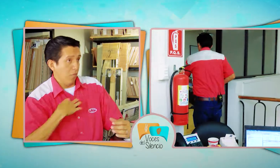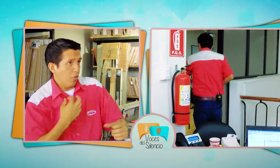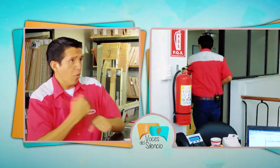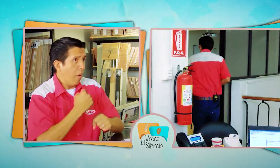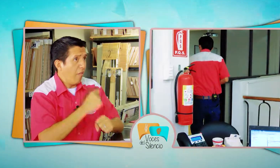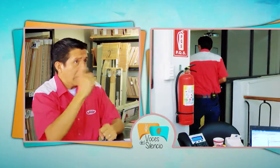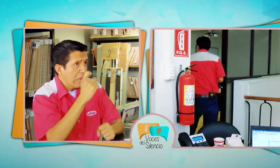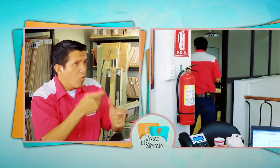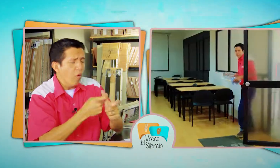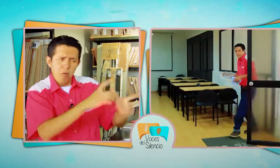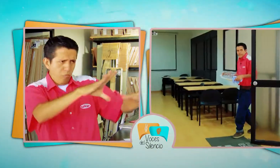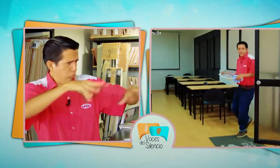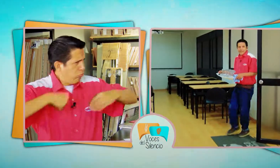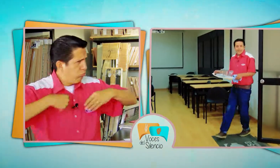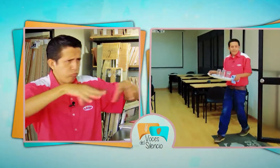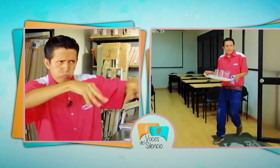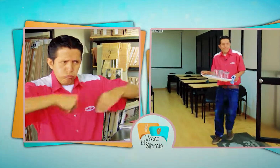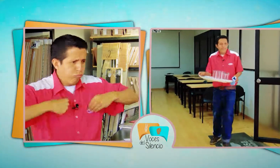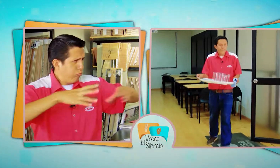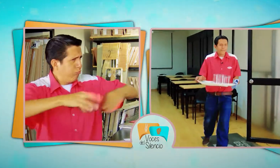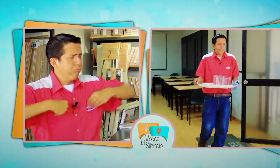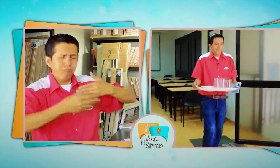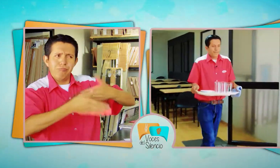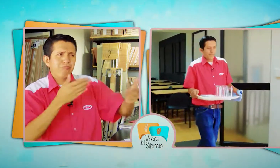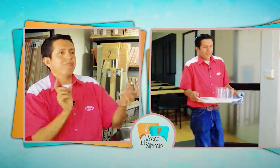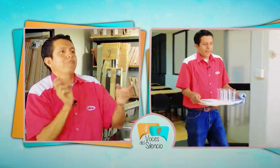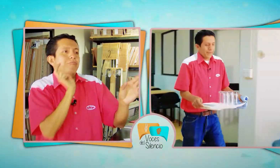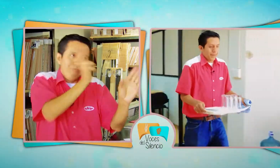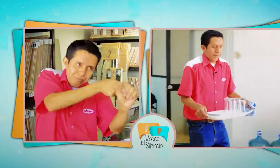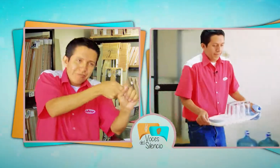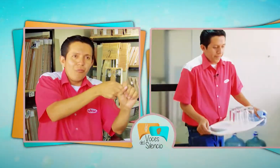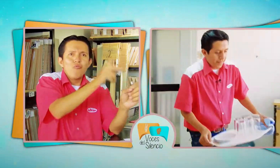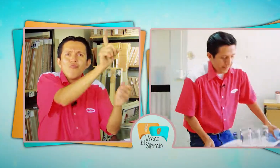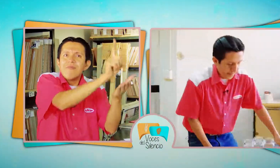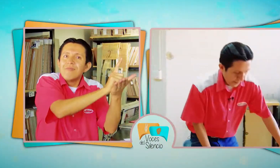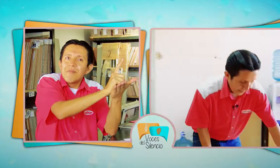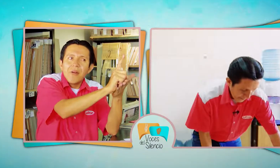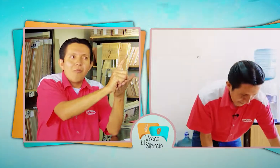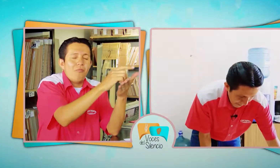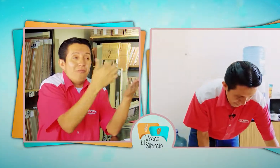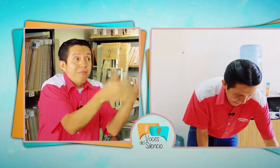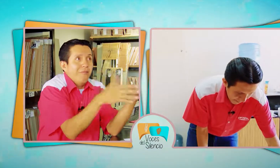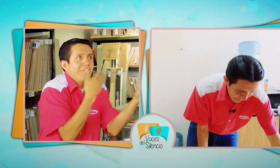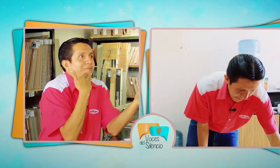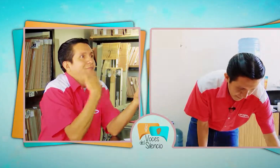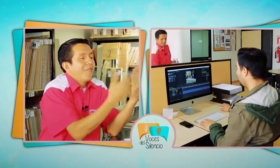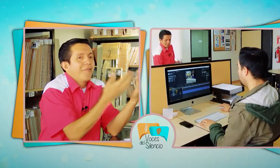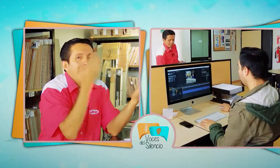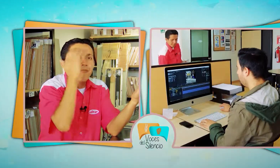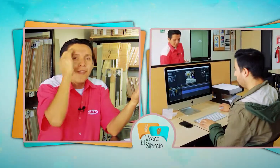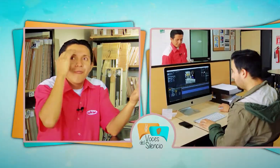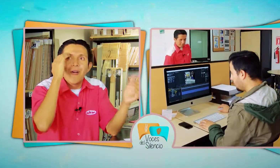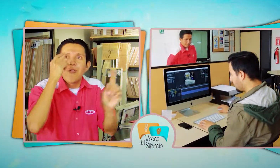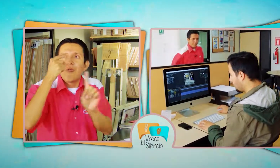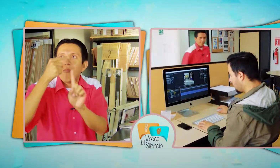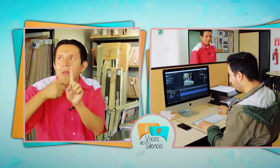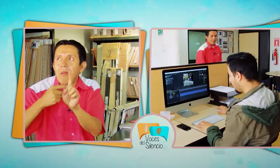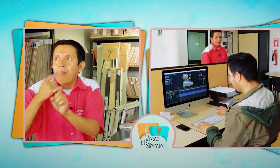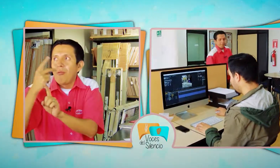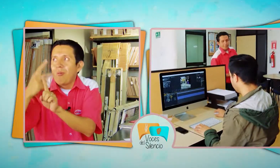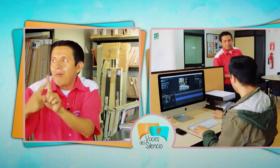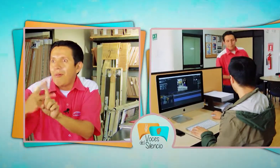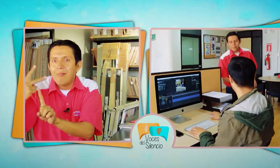No tuve que esperar uno o dos meses. Al realizar la entrevista me dijeron que precisamente necesitaban de una persona con